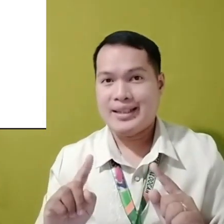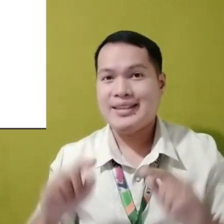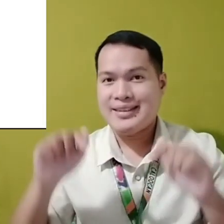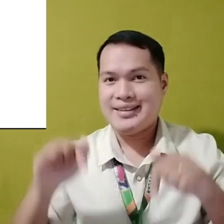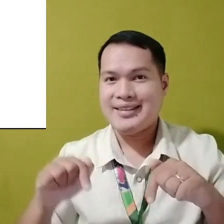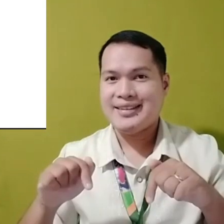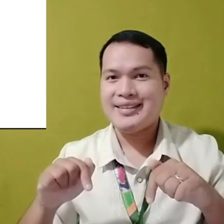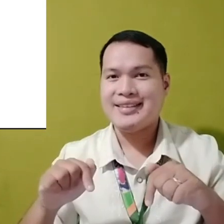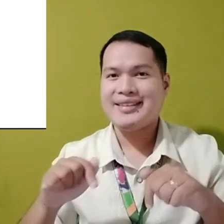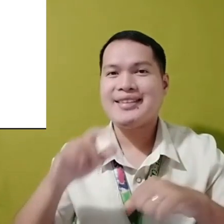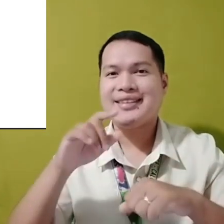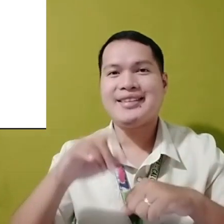Pero dito